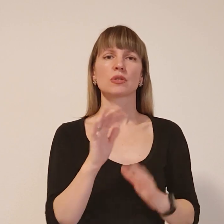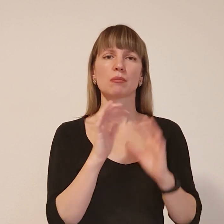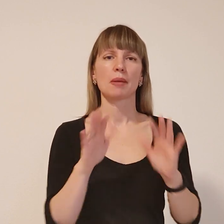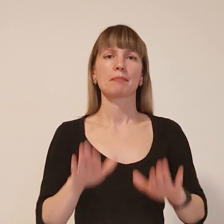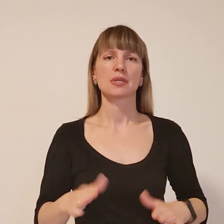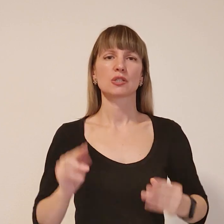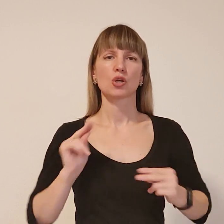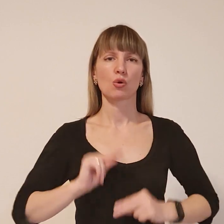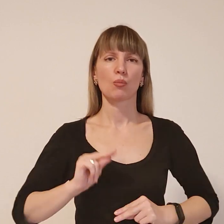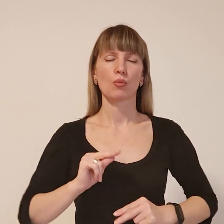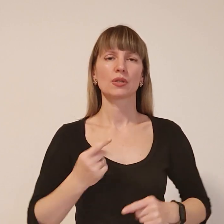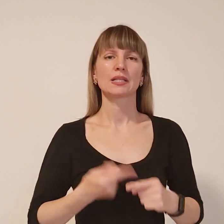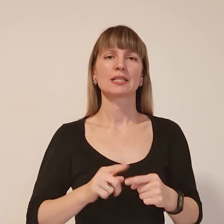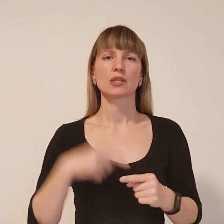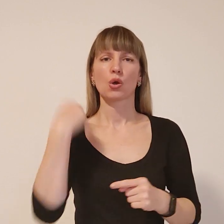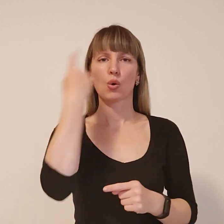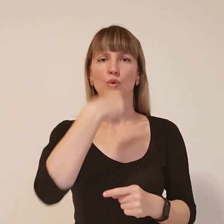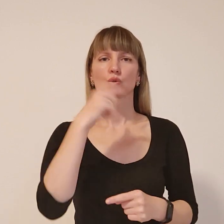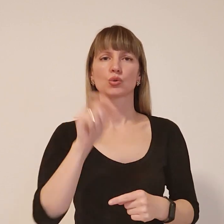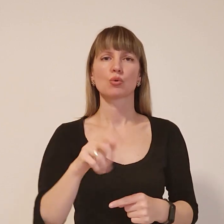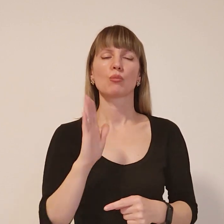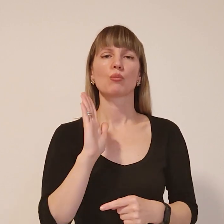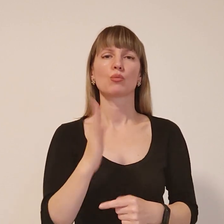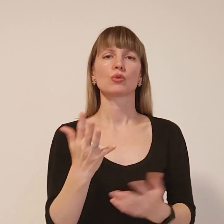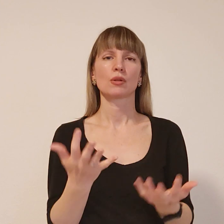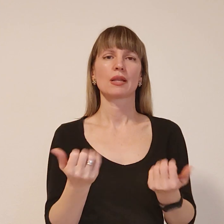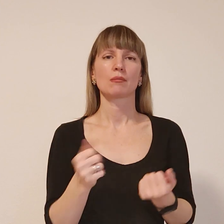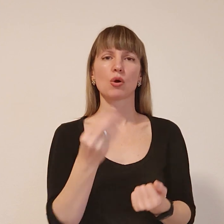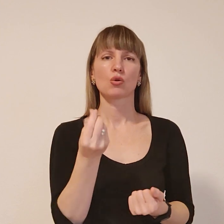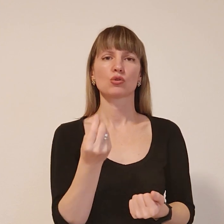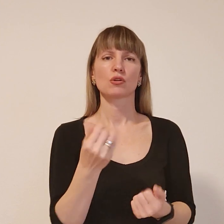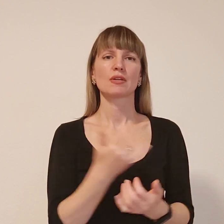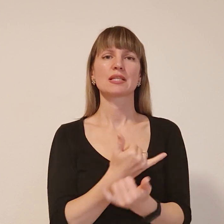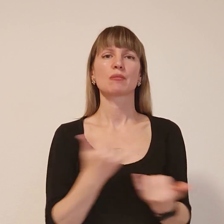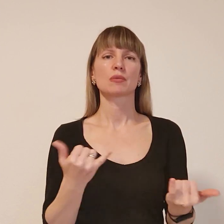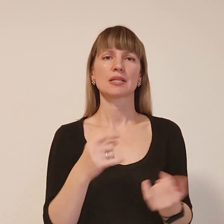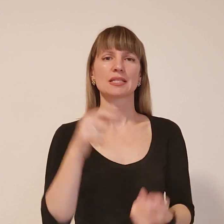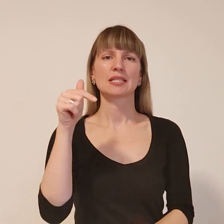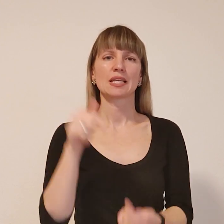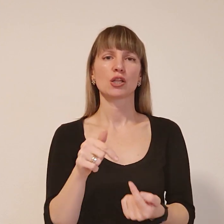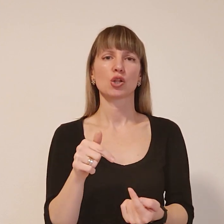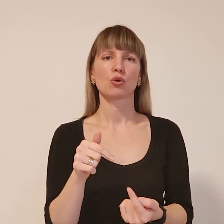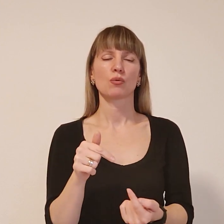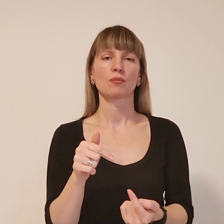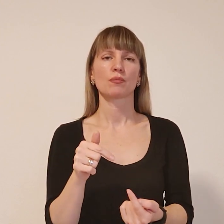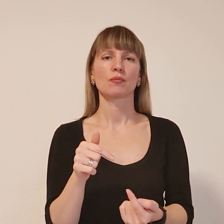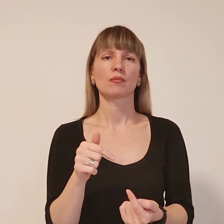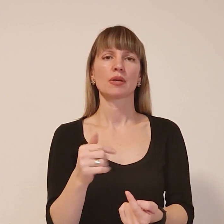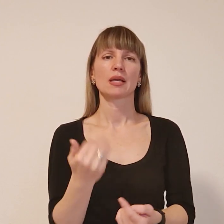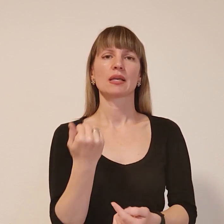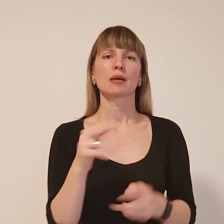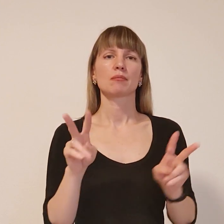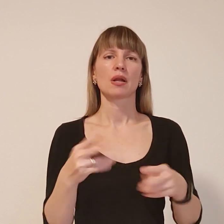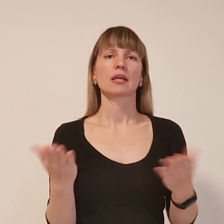роботи. Ці особи будуть отримувати гравшове забезпечення згідно тих норм, які отримують всі